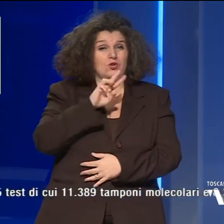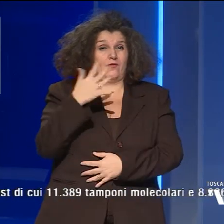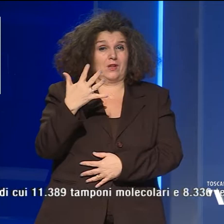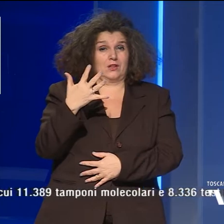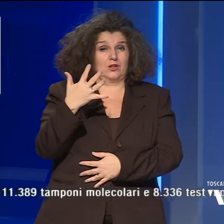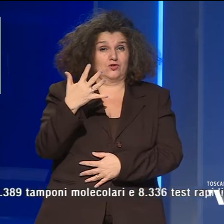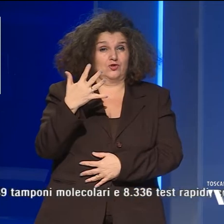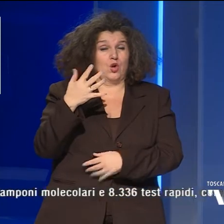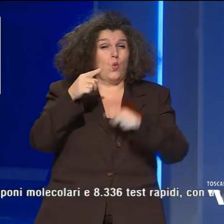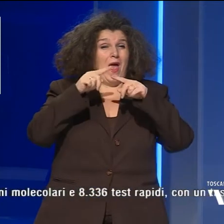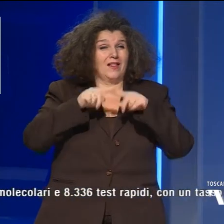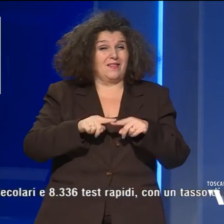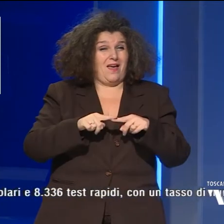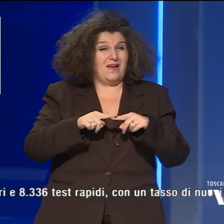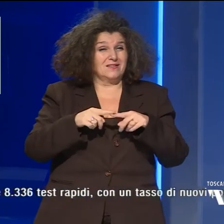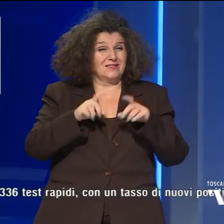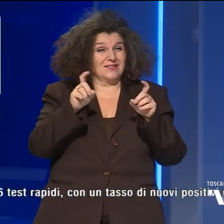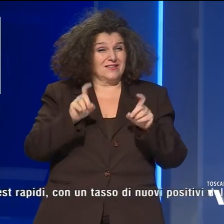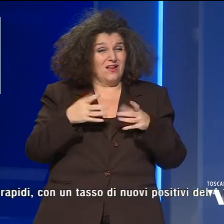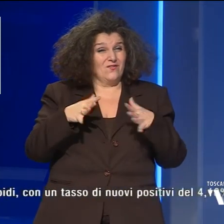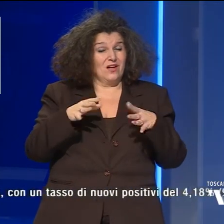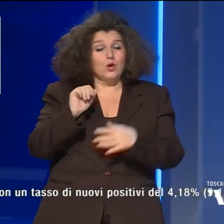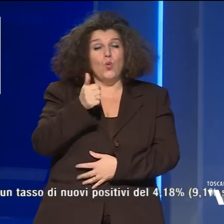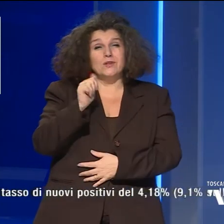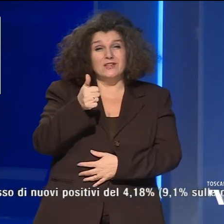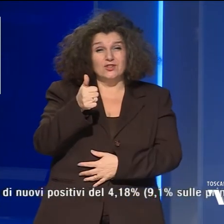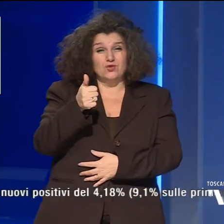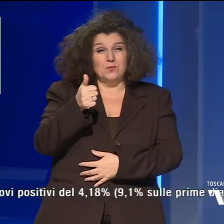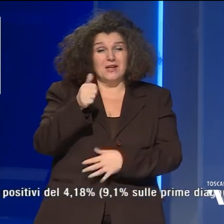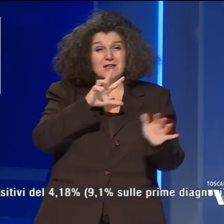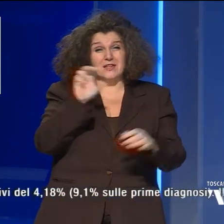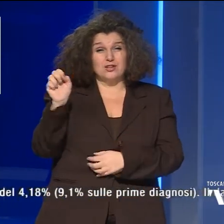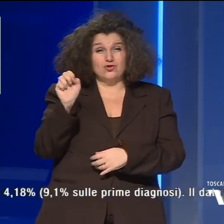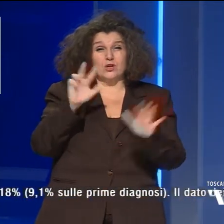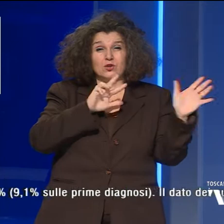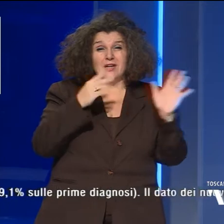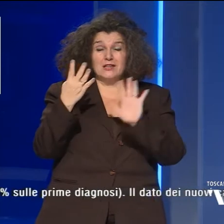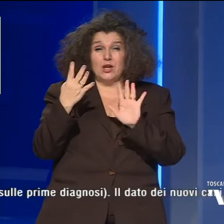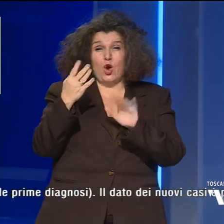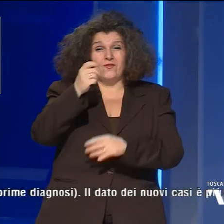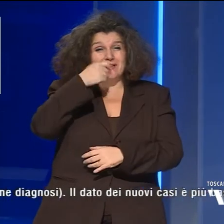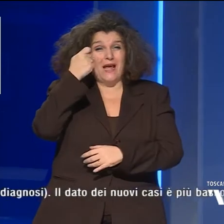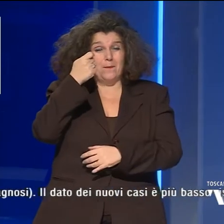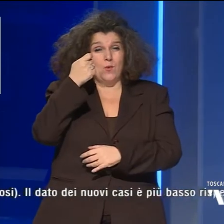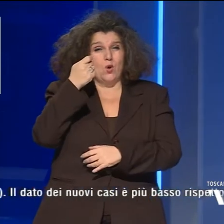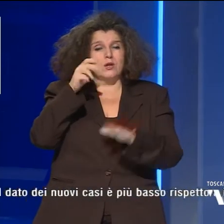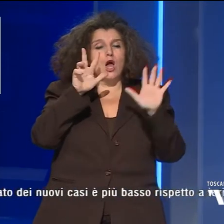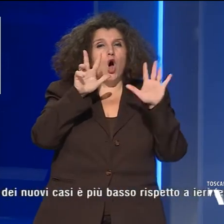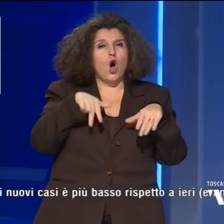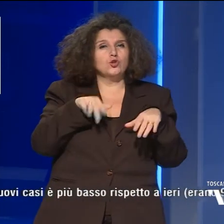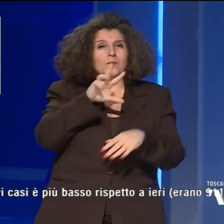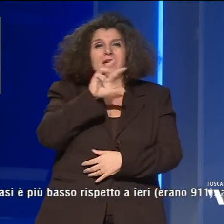test di questi, 11.389 tamponi molecolari e 8